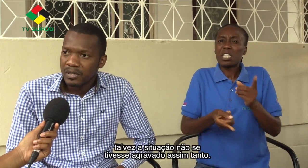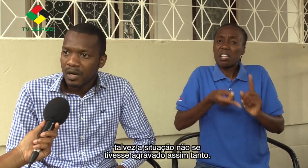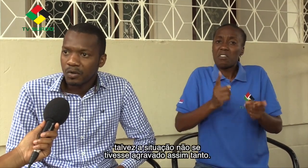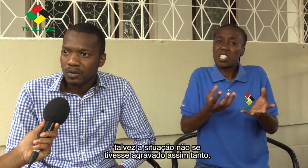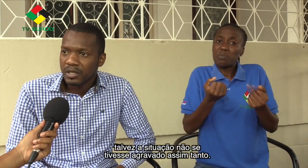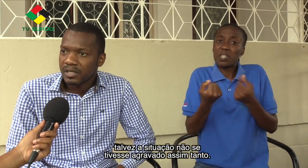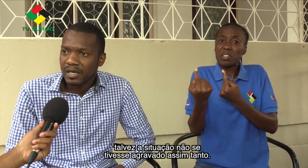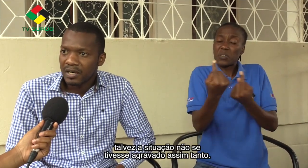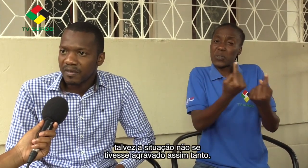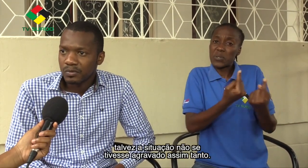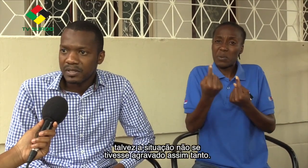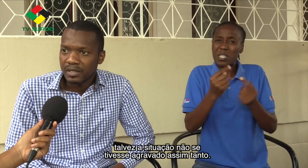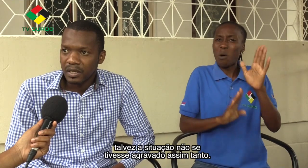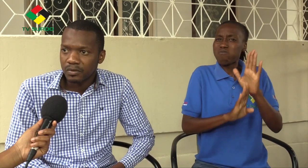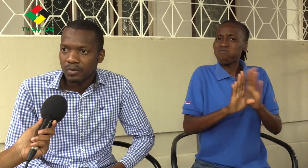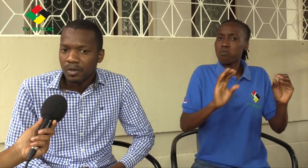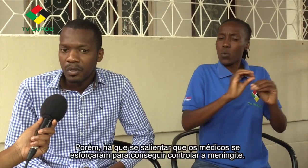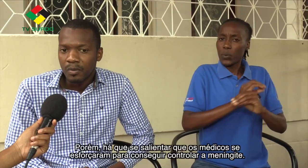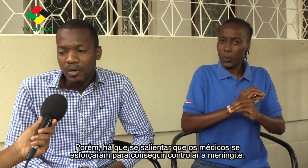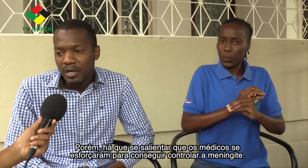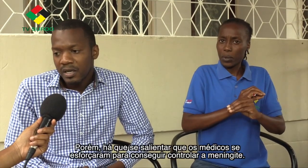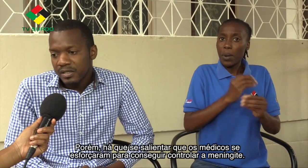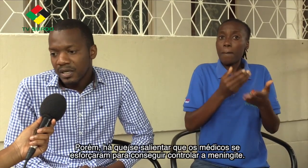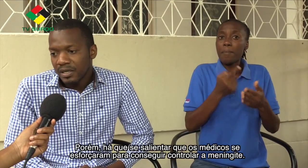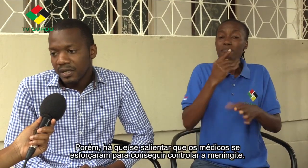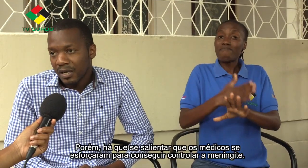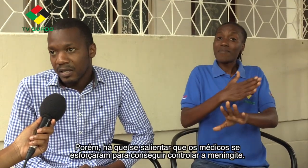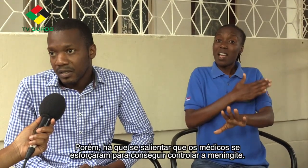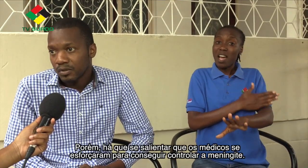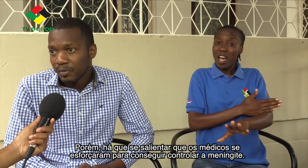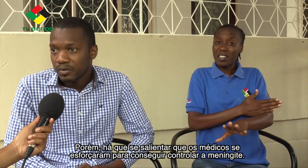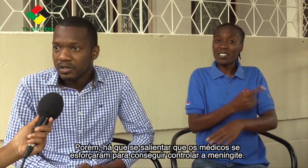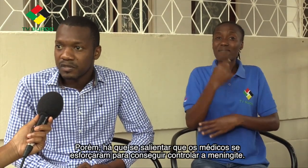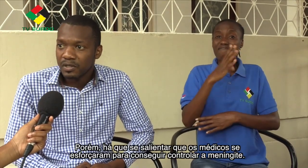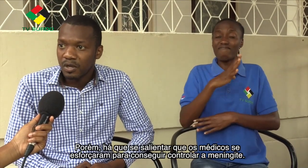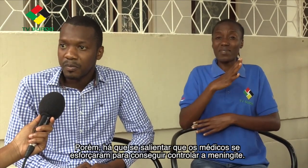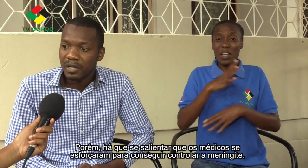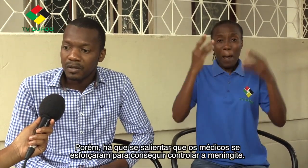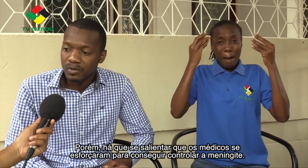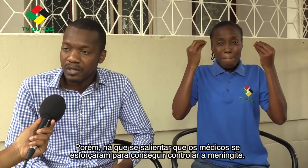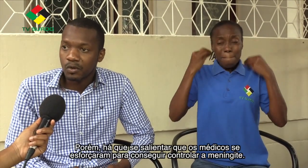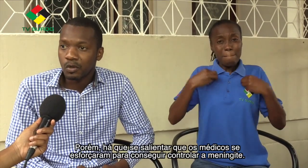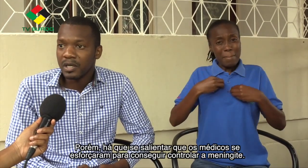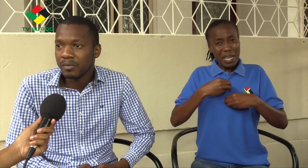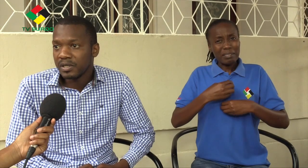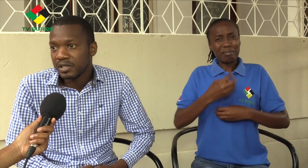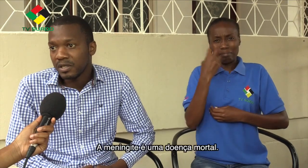não teria se agravado assim tanto. Porém, há que salientar que os médicos se esforçaram para conseguir controlar a meningite, a